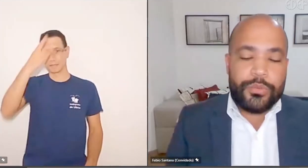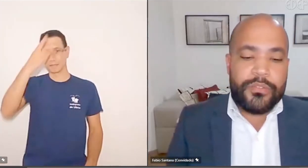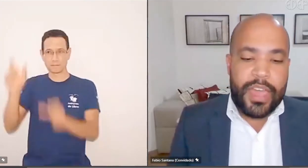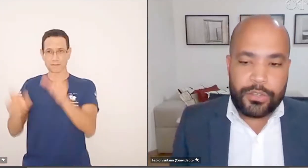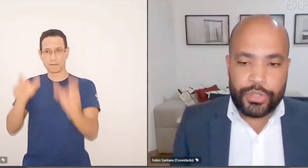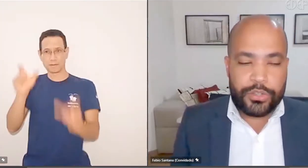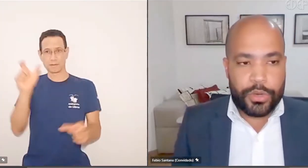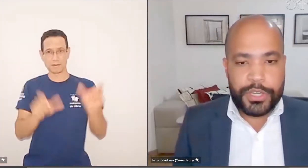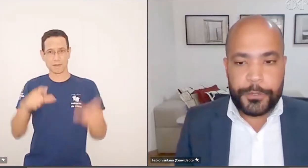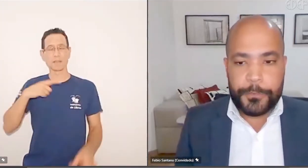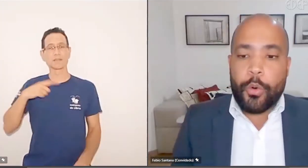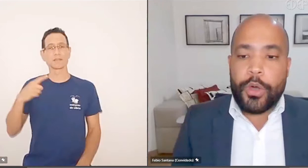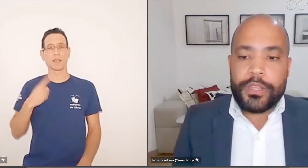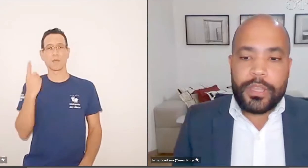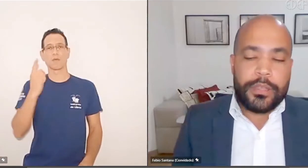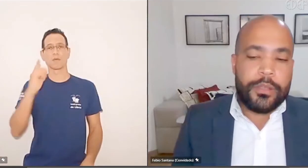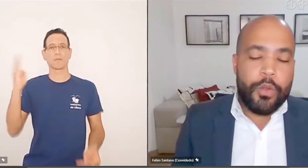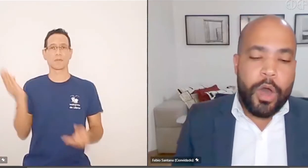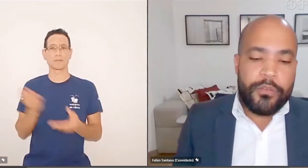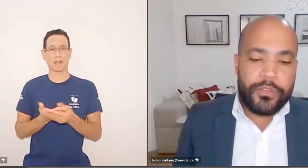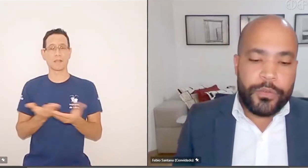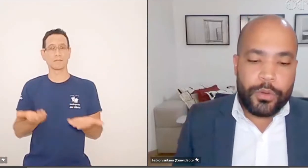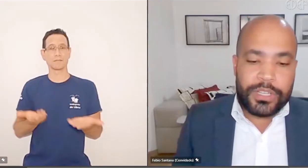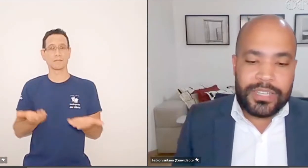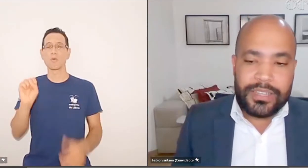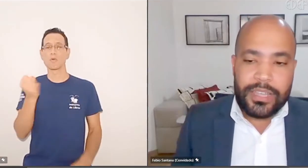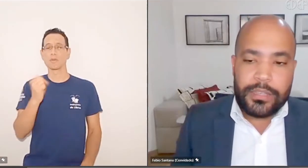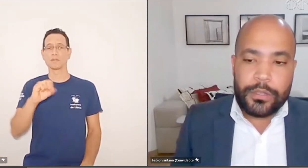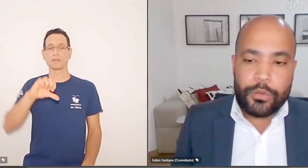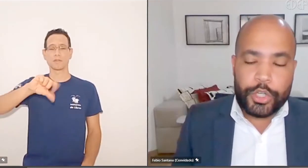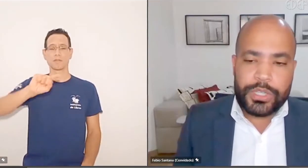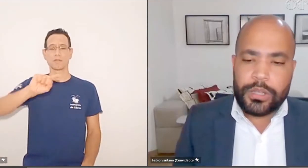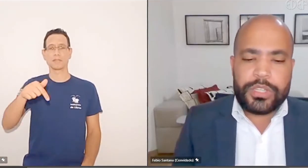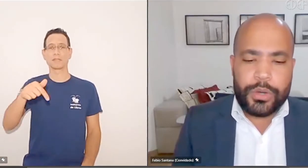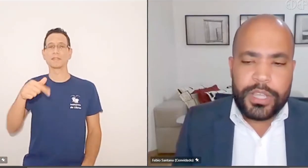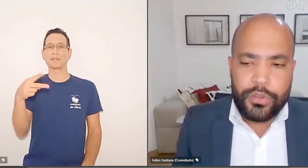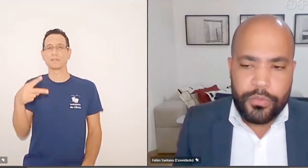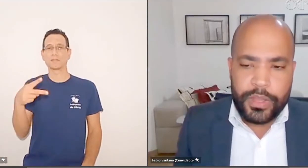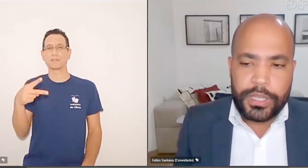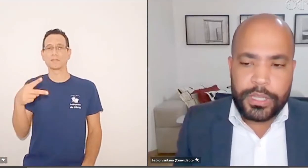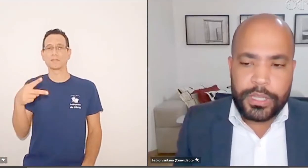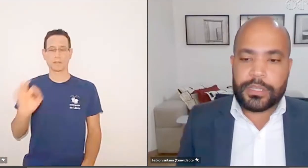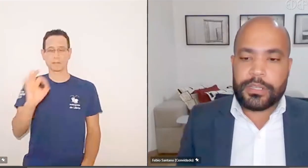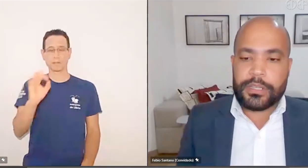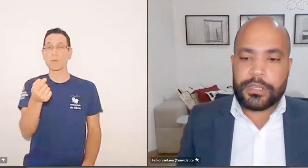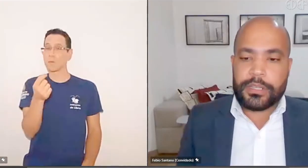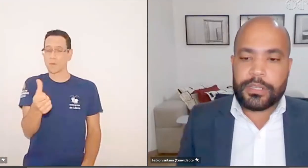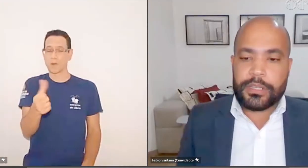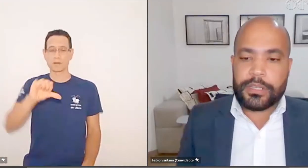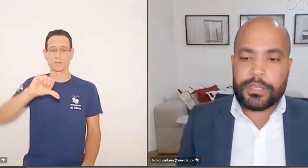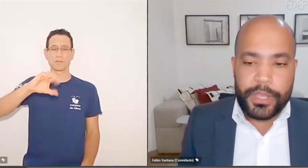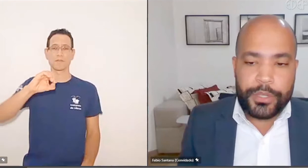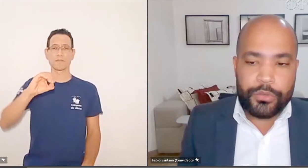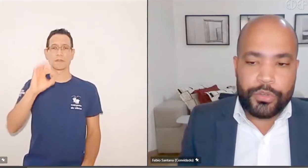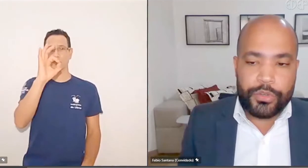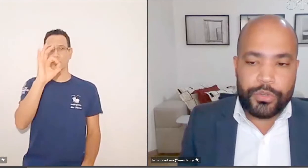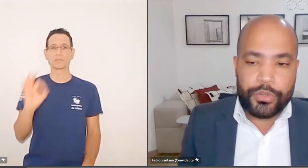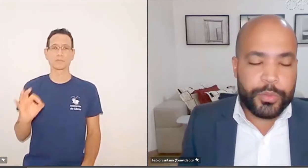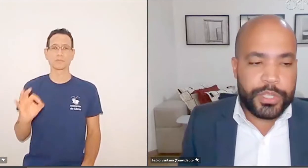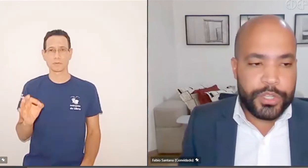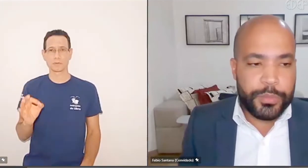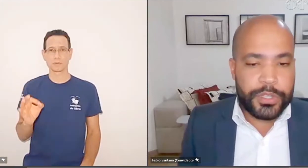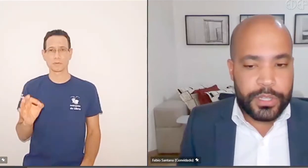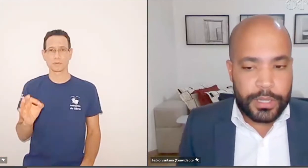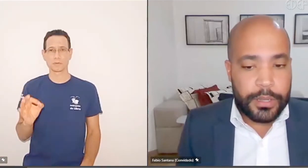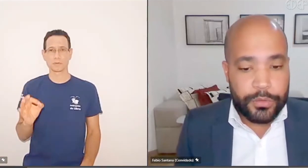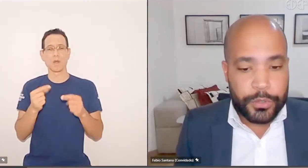dentro desse universo de ações, 89,72%, ou seja, quase 90% dessas ações foram pedidos